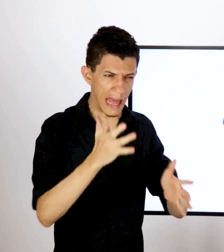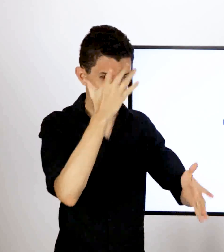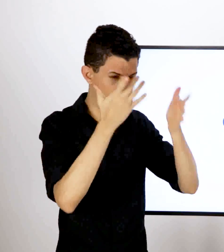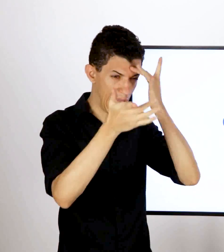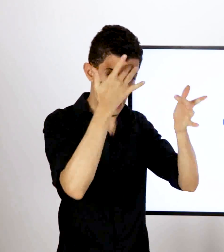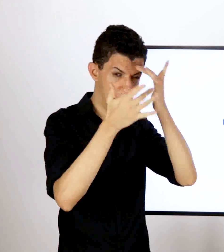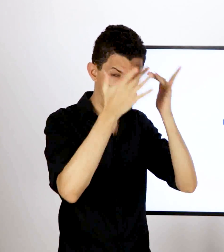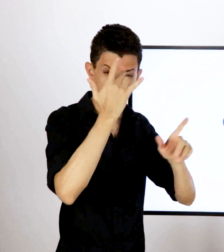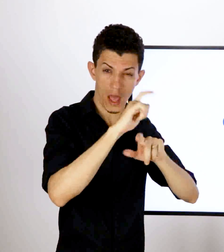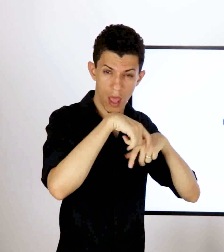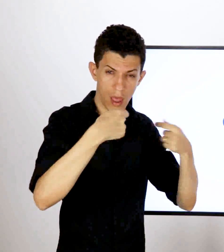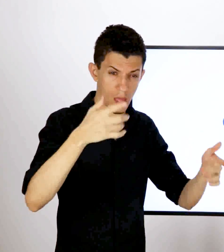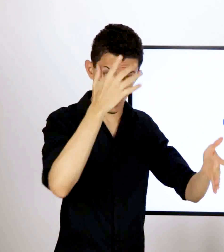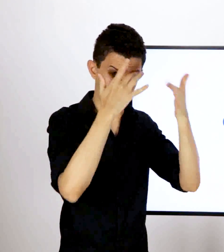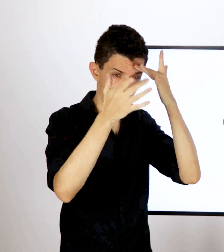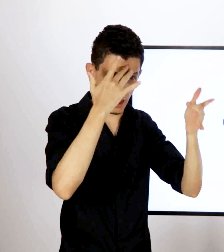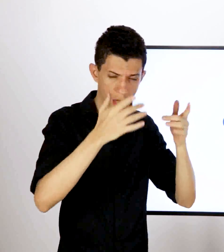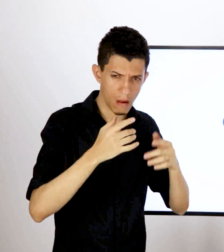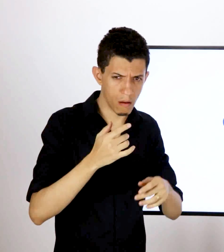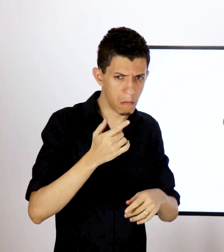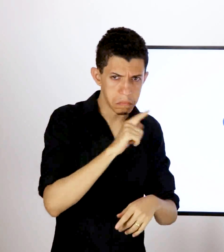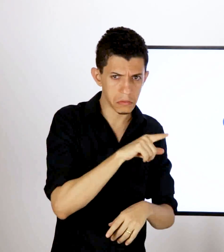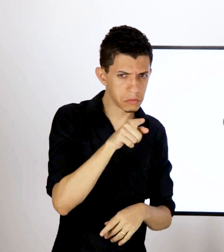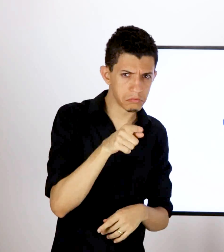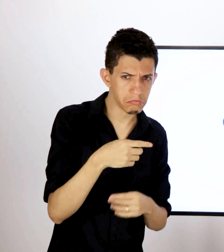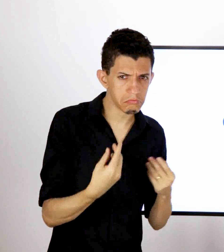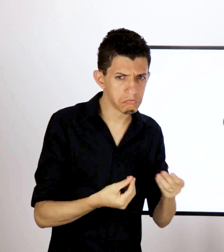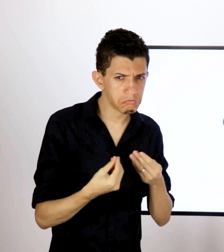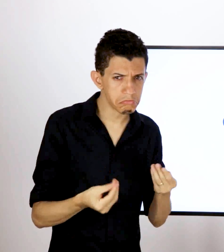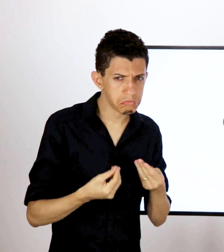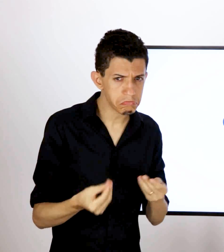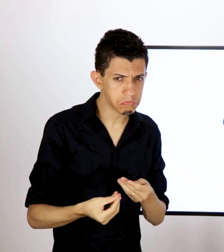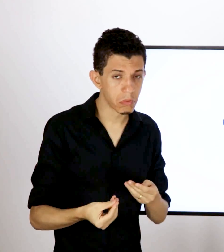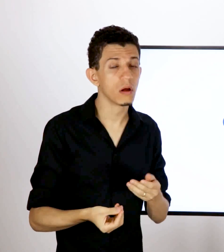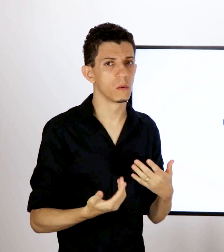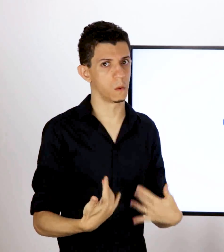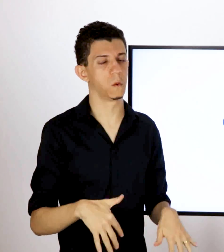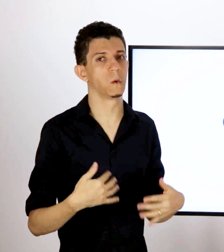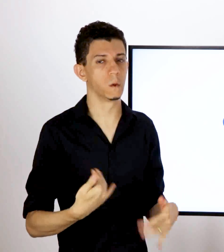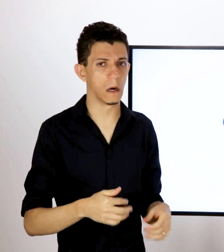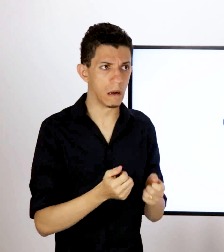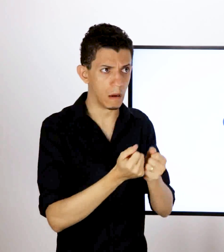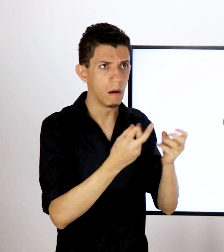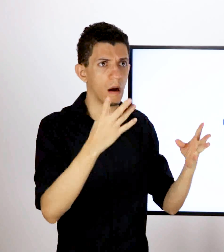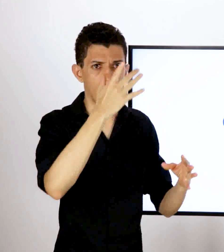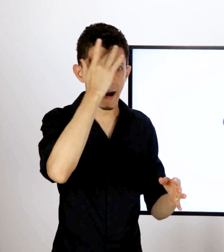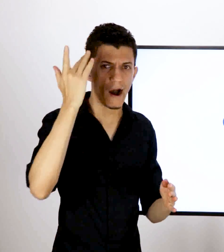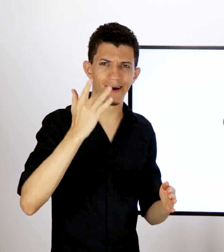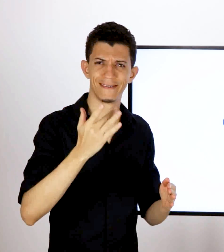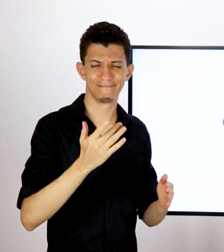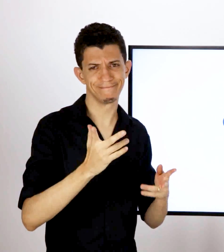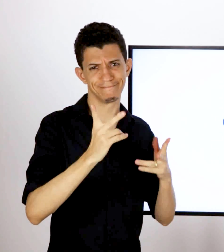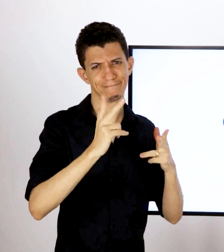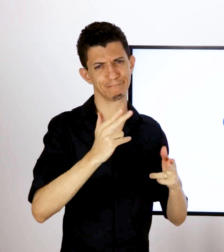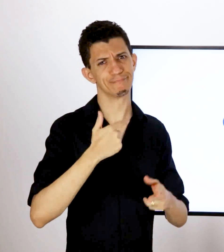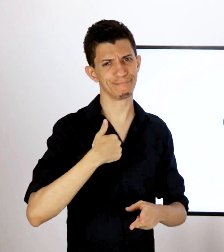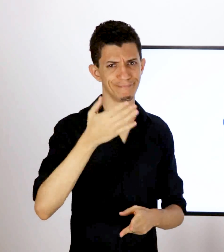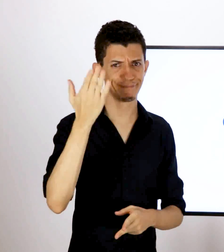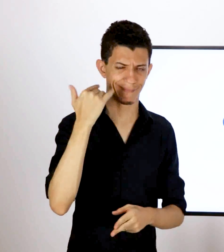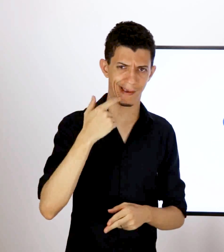Você sabe como decorar essa quantidade imensa de sinais que você vê no seu dia a dia? De fato, são muitos e muitos sinais. E eu